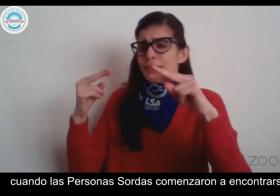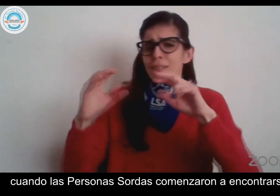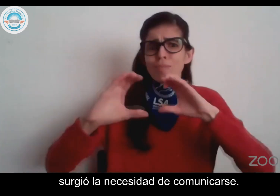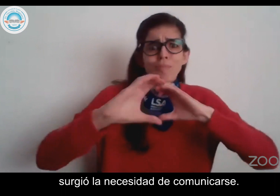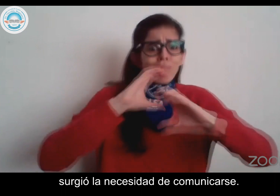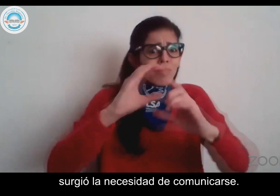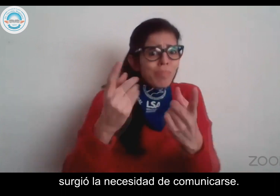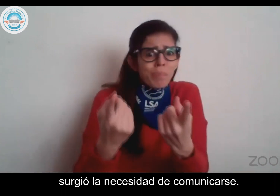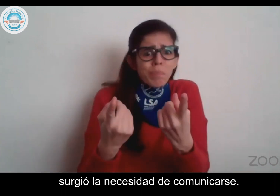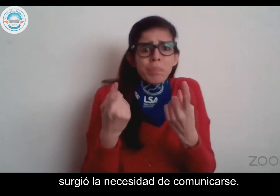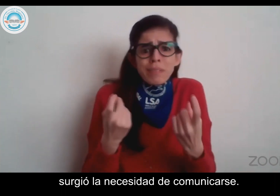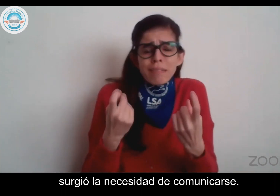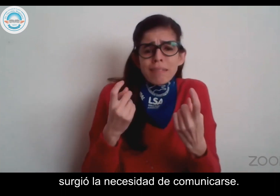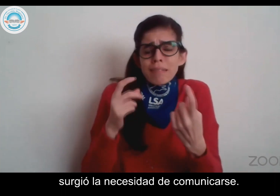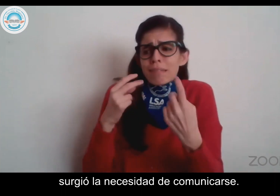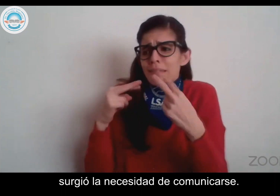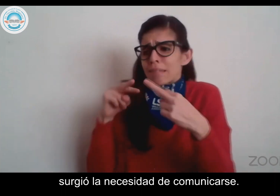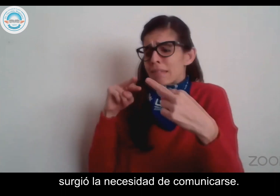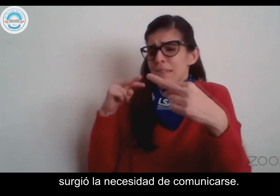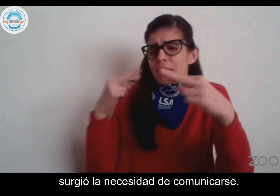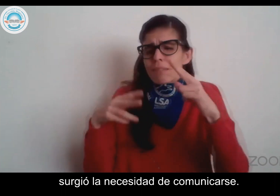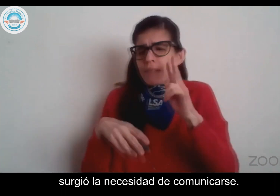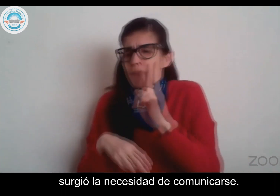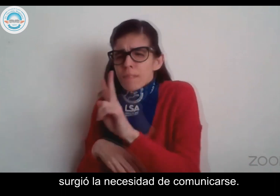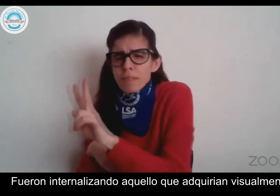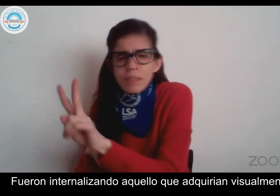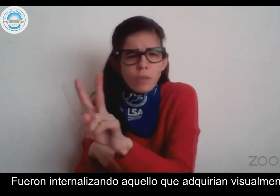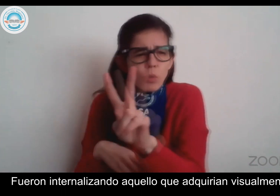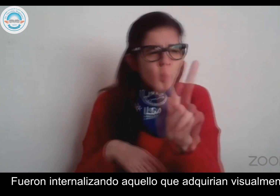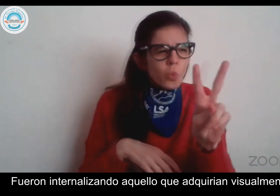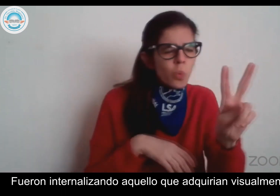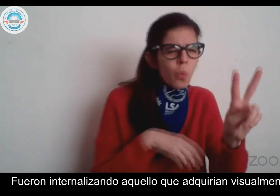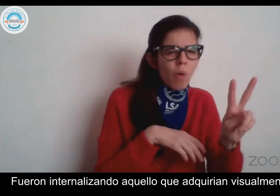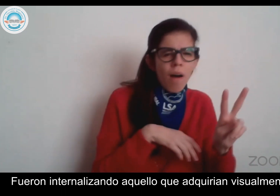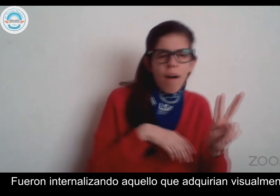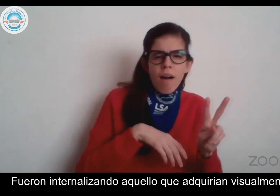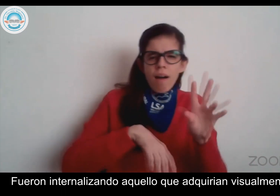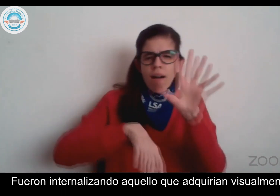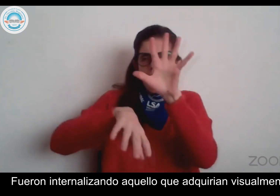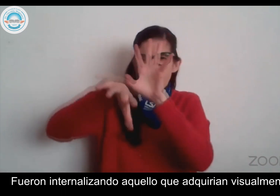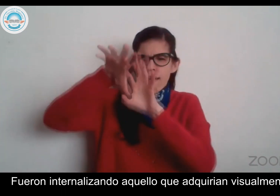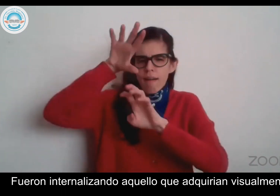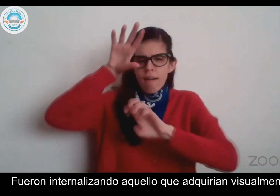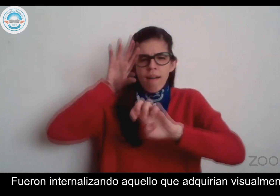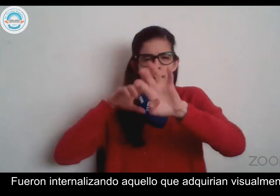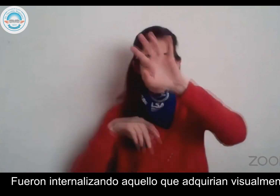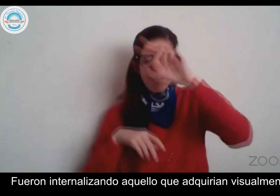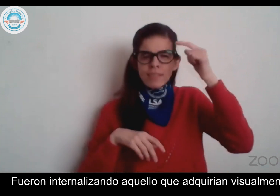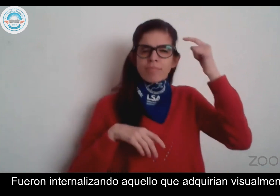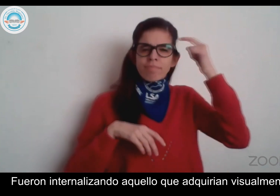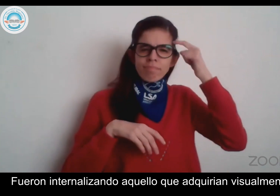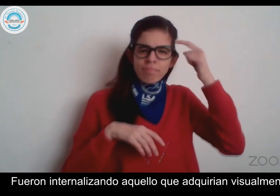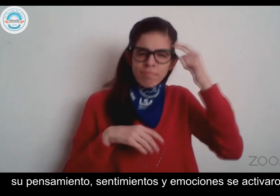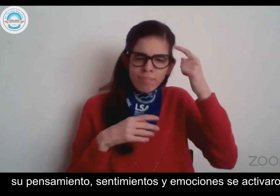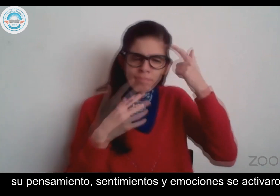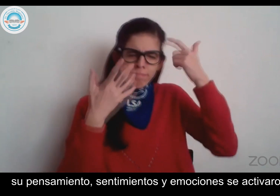surgió la necesidad de comunicarse. Fueron internalizando aquello que adquirían visualmente. Su